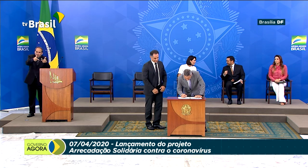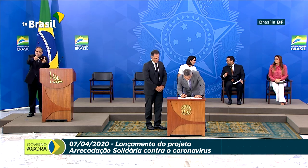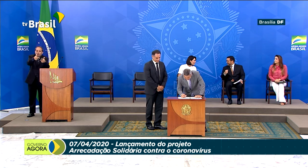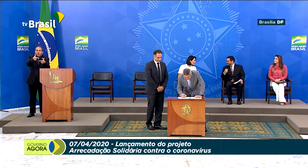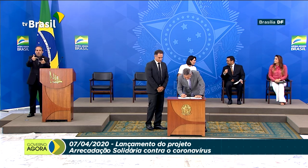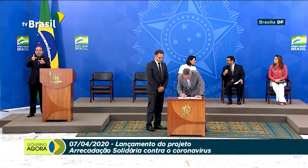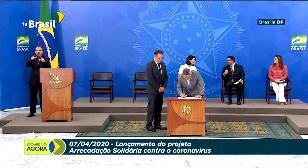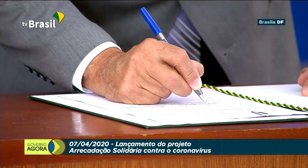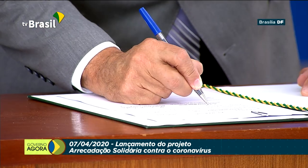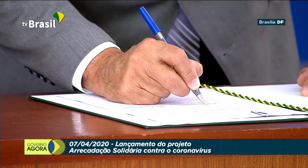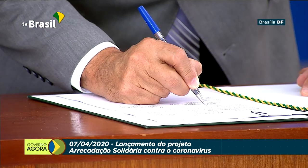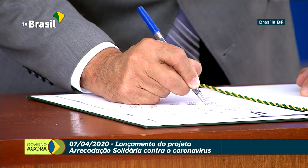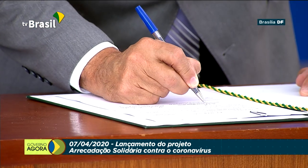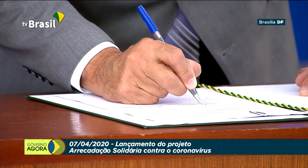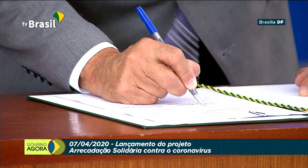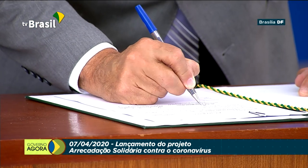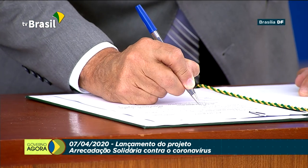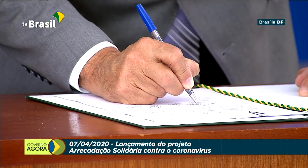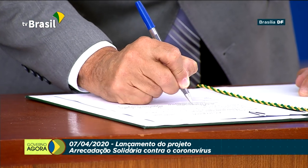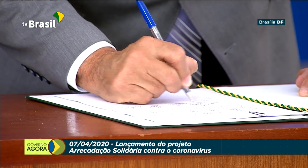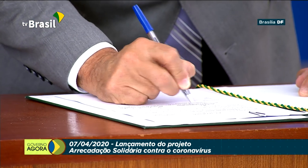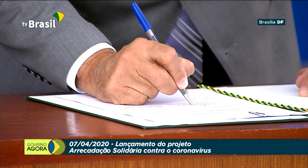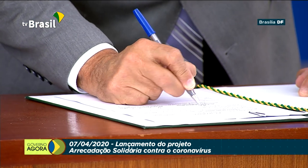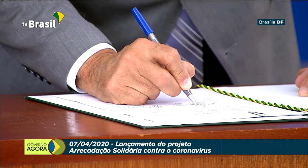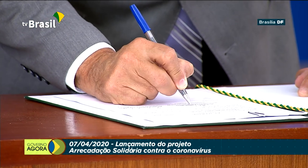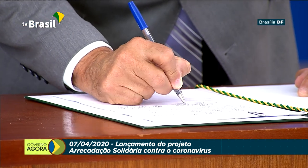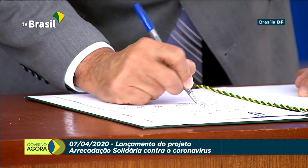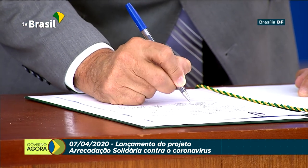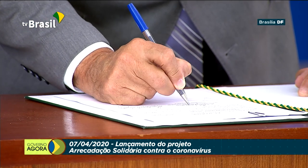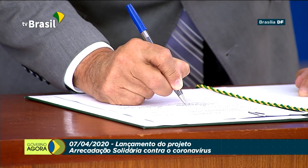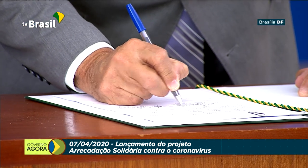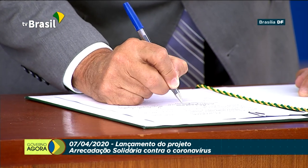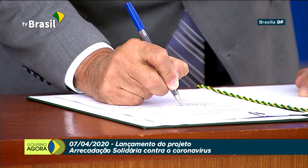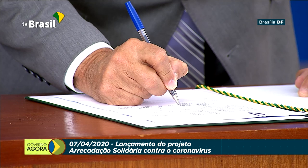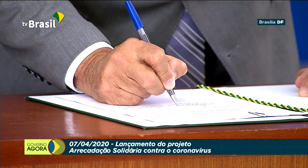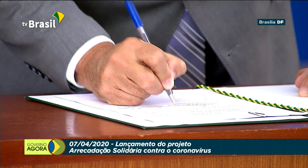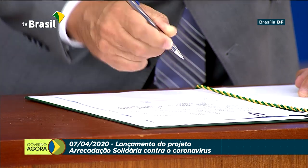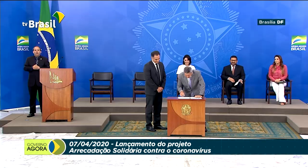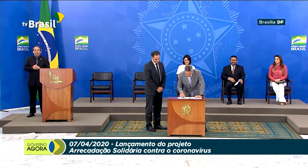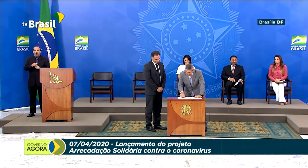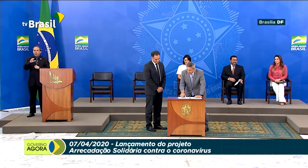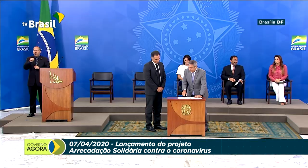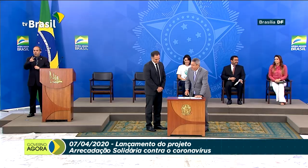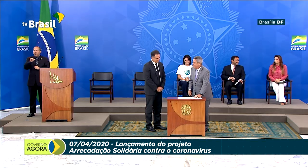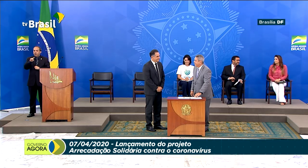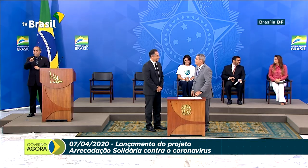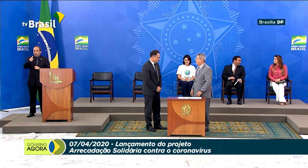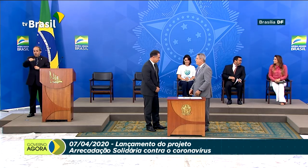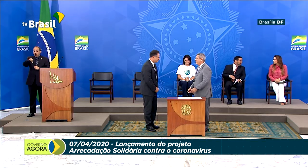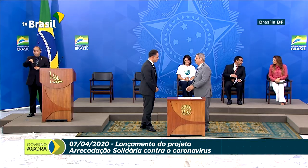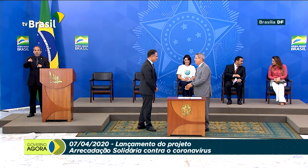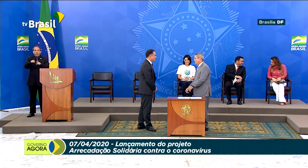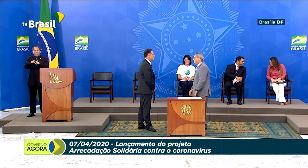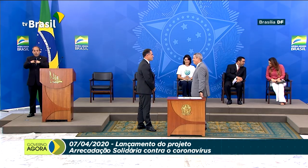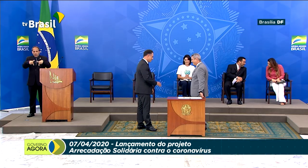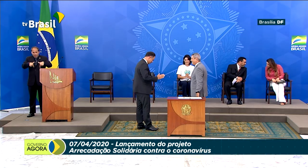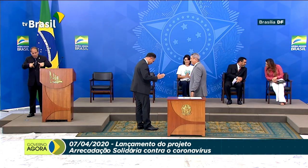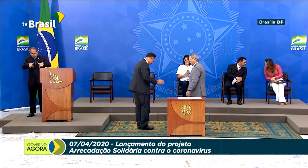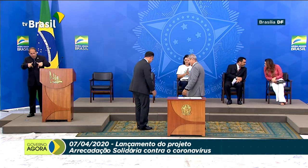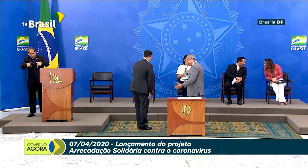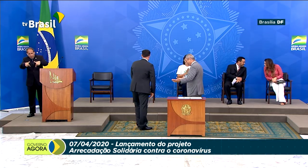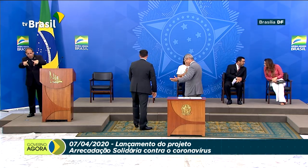e mitigação dos efeitos da pandemia do coronavírus, Covid-19. As ações estão